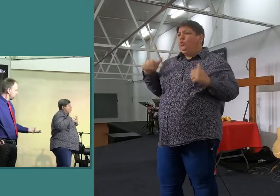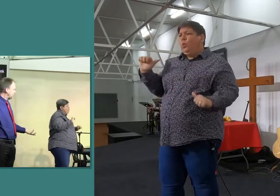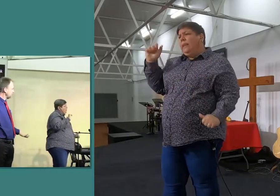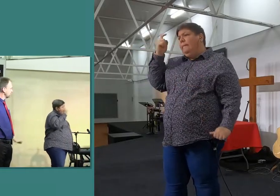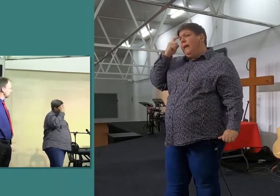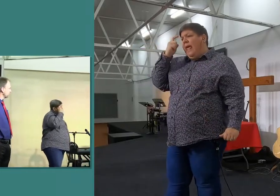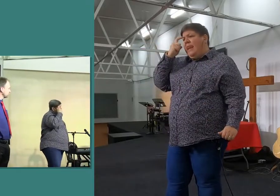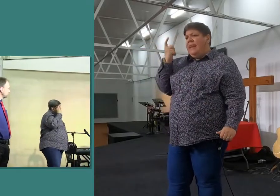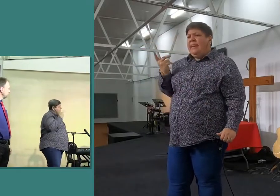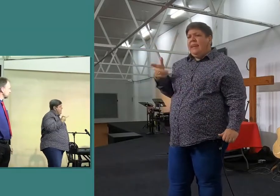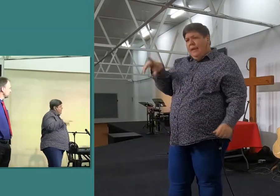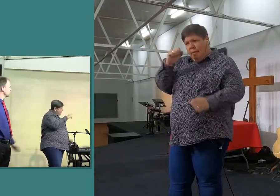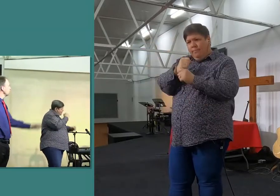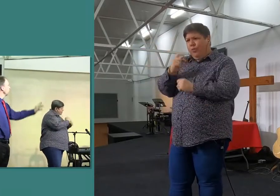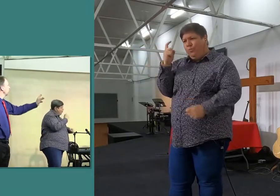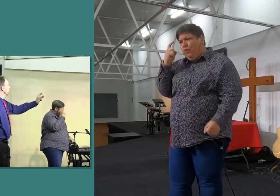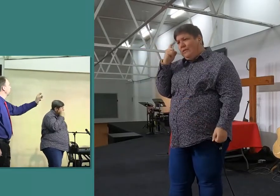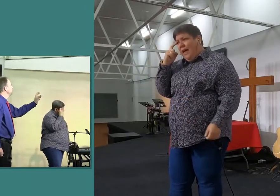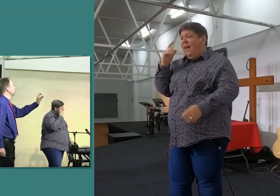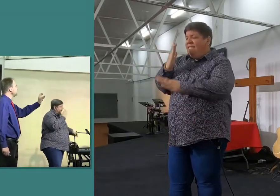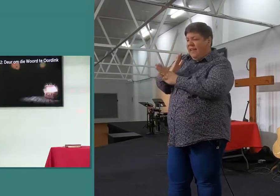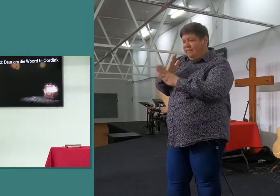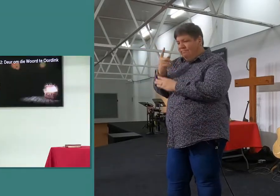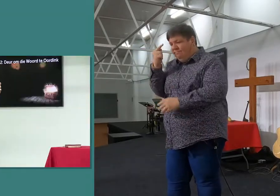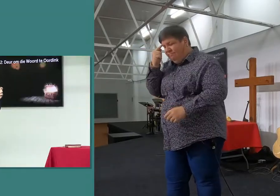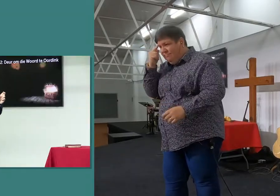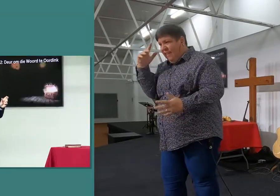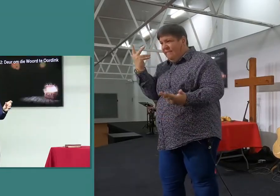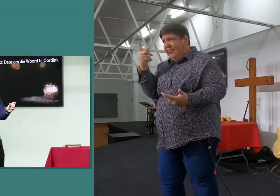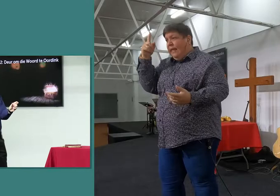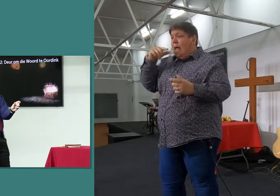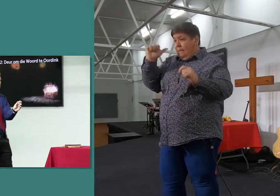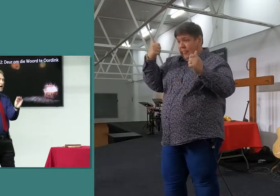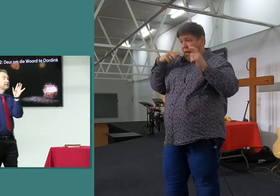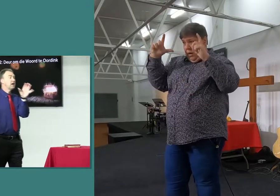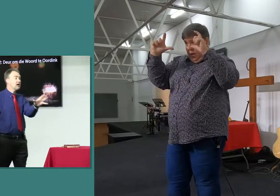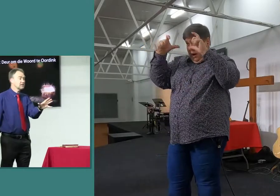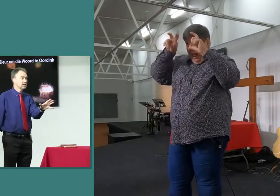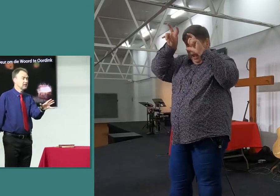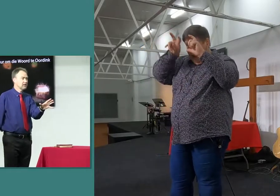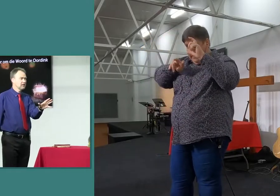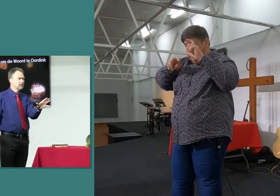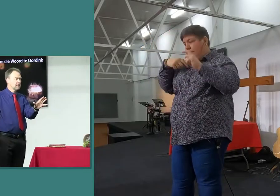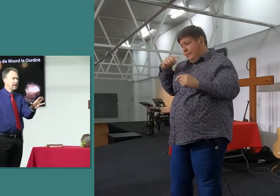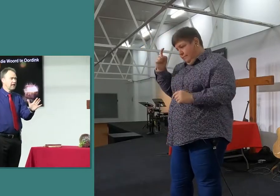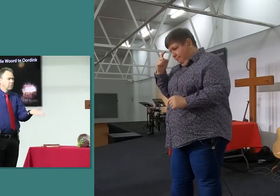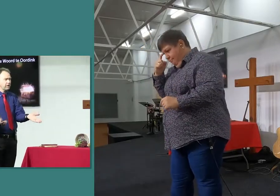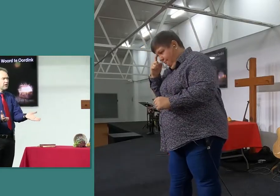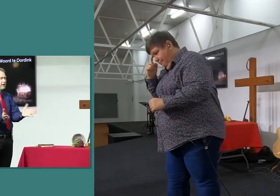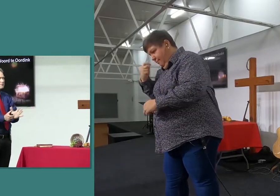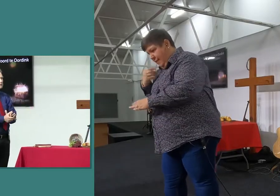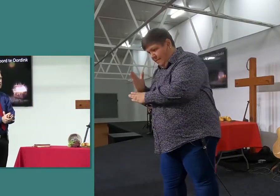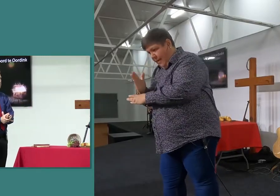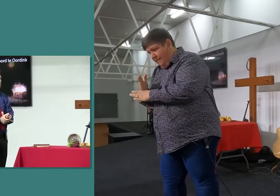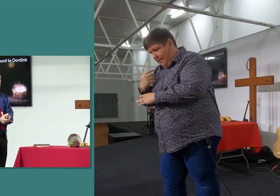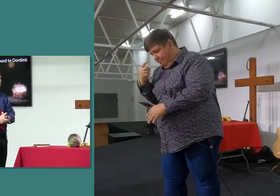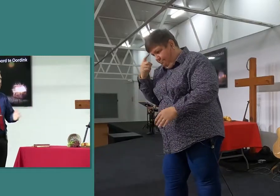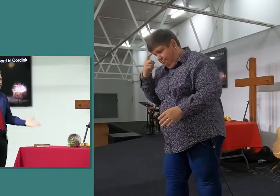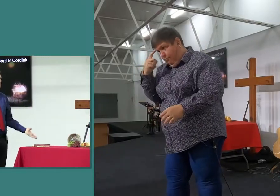bietje dink, oor wat ons gelees het, en, dus, lees nie vir een korter stik, aan dagdag, en, dan maak jy jouw Bijbel toe, en, ek dink daar oor,